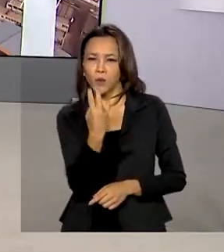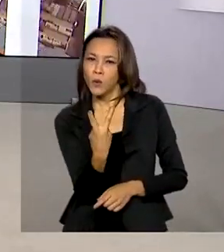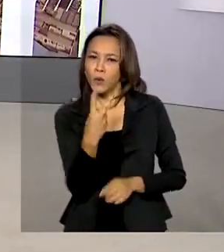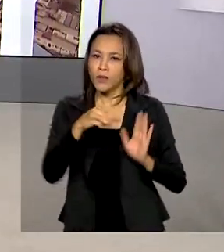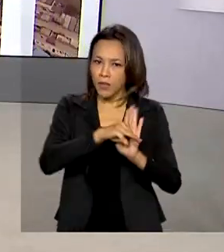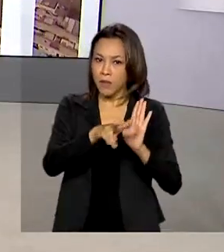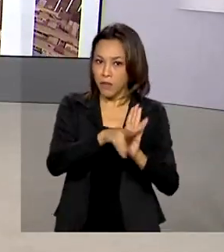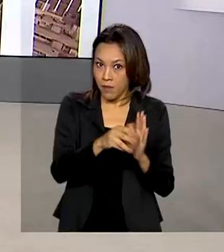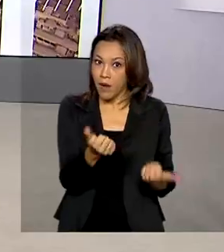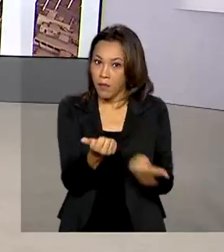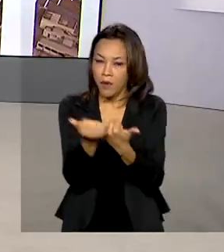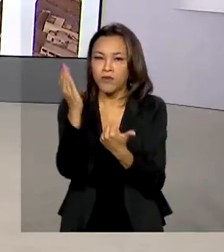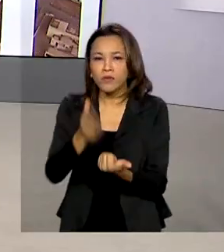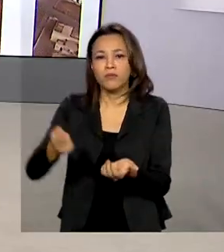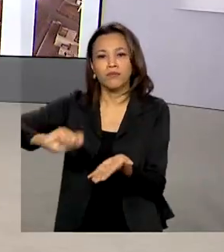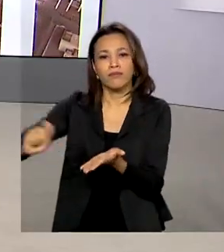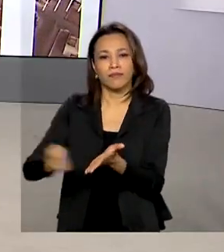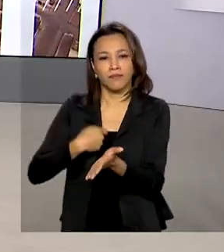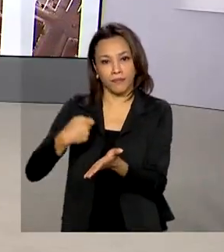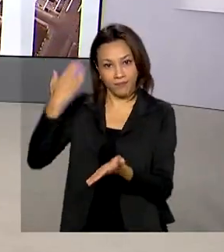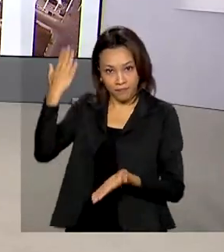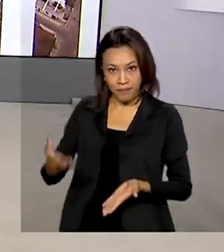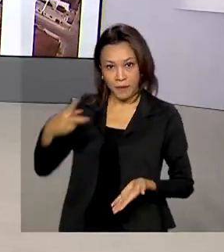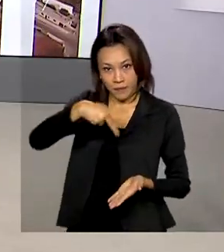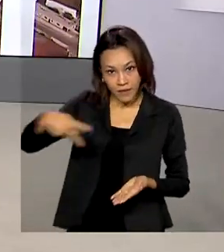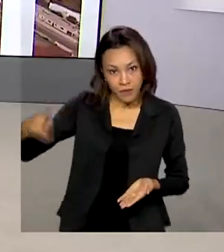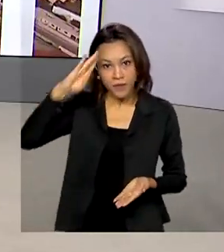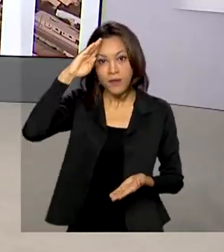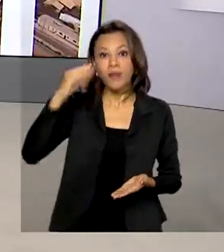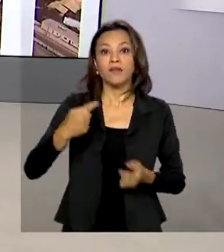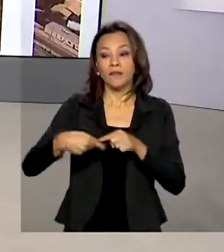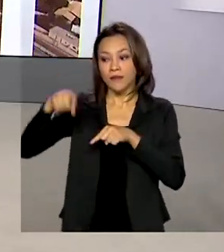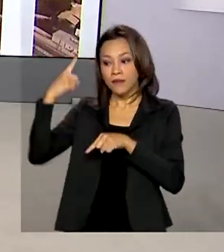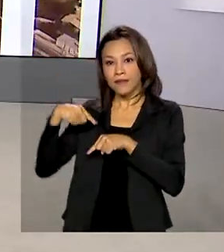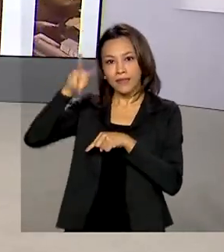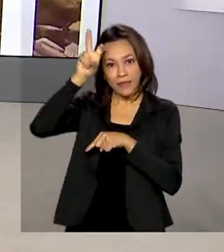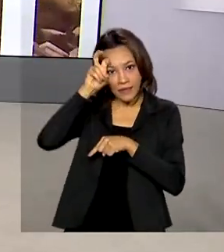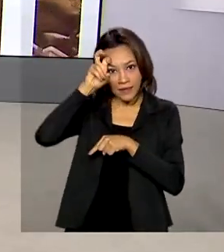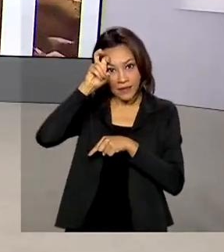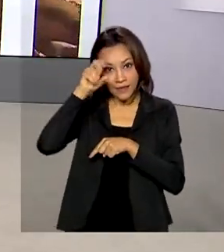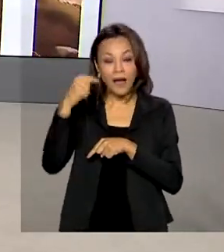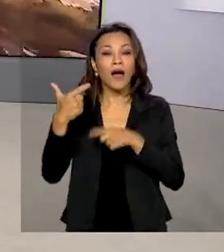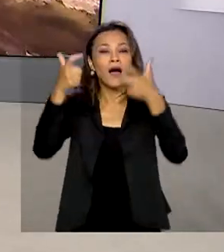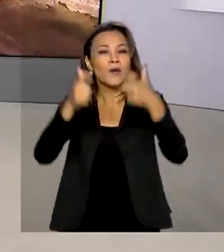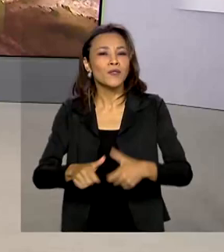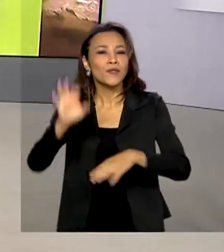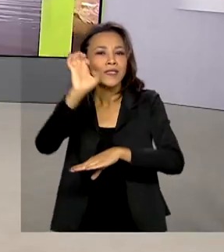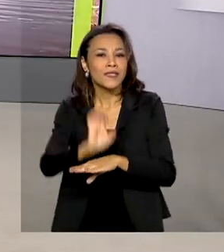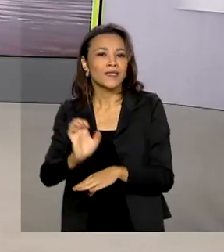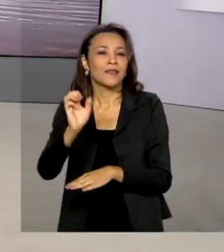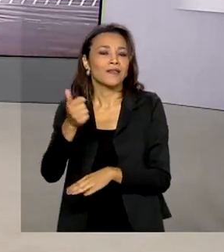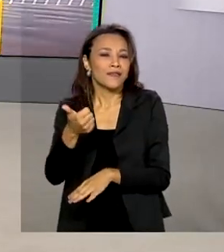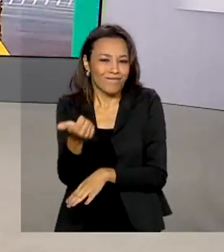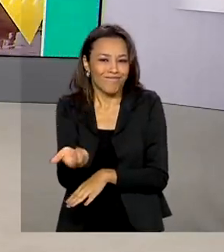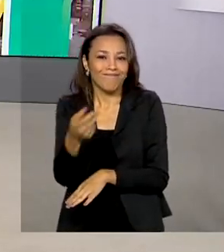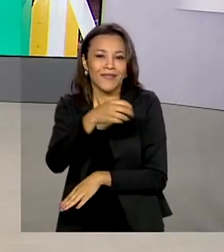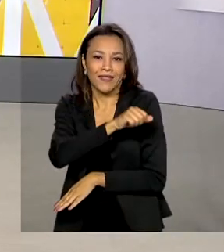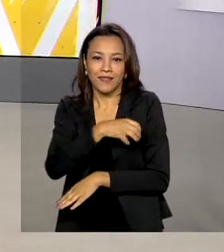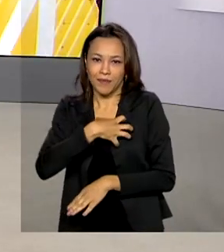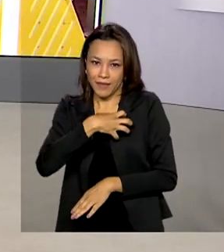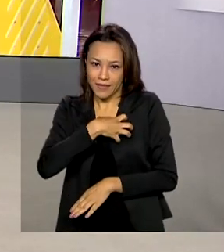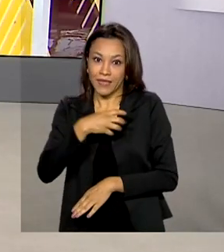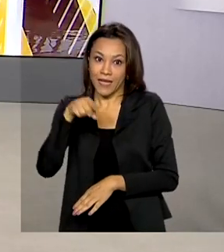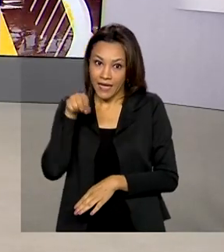produtivo foram assinadas pelo presidente Jair Bolsonaro nesta quinta-feira em Porto Seguro, na Bahia. Esses fundos são